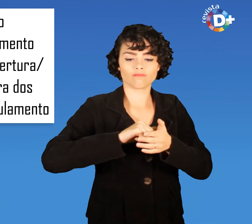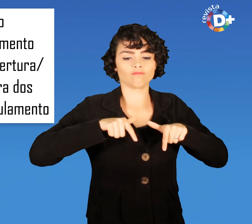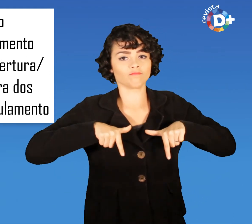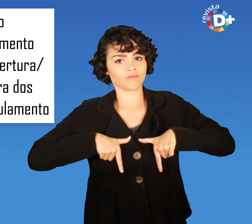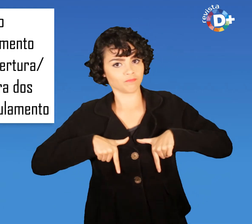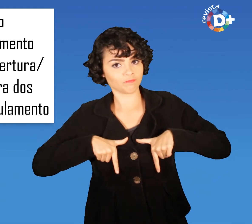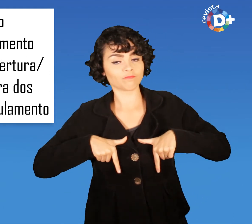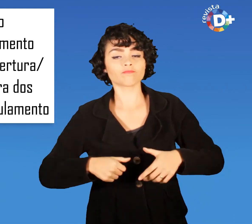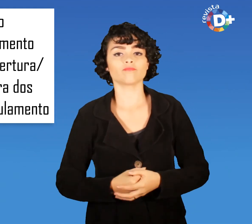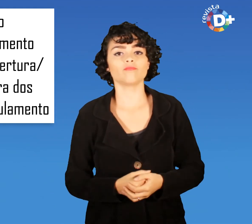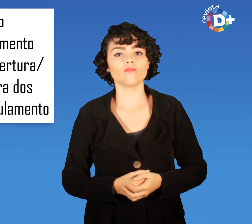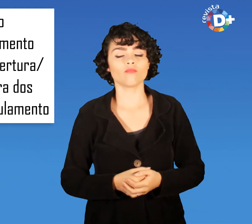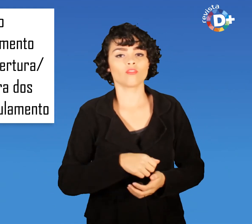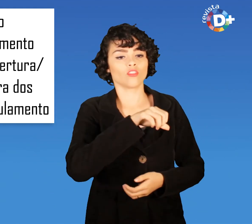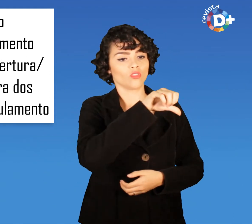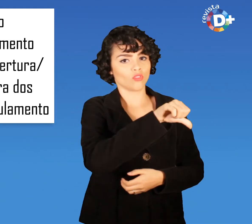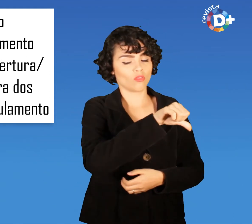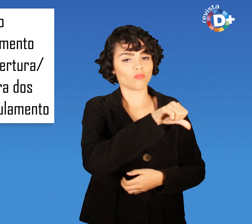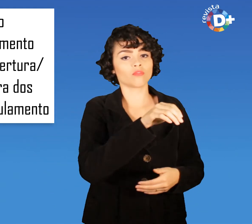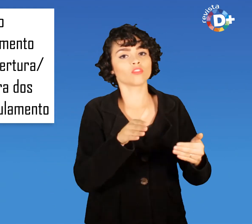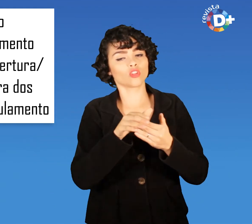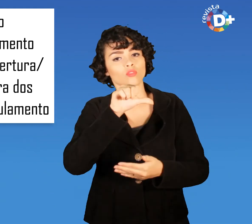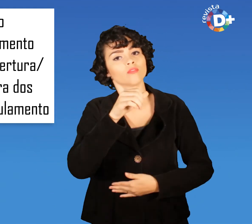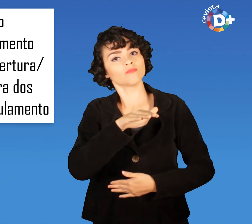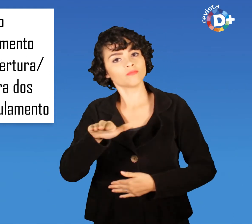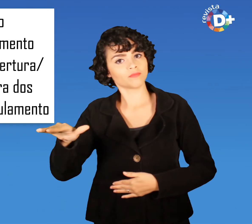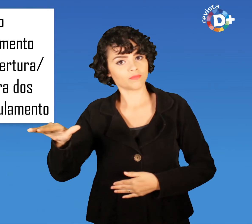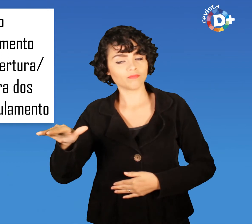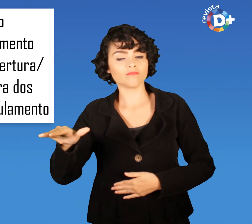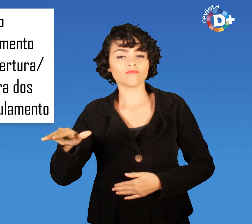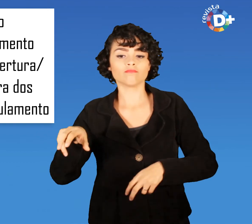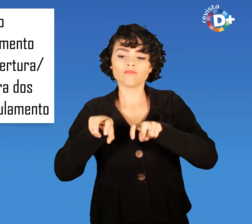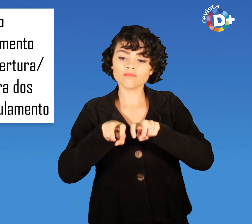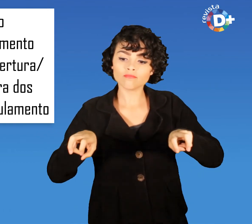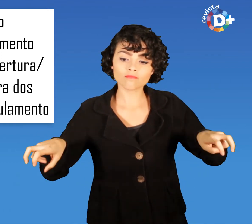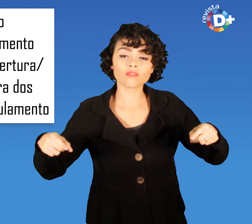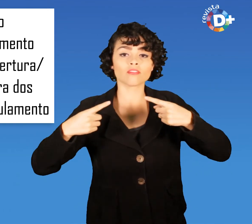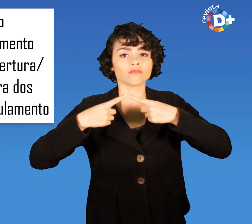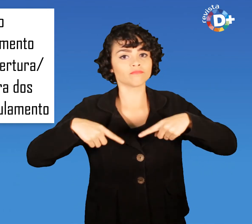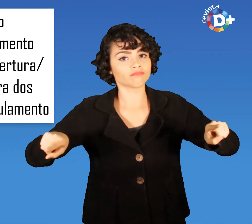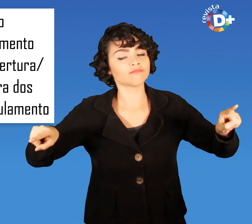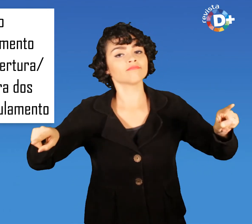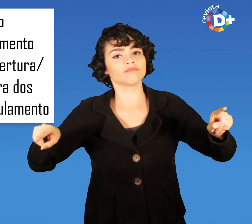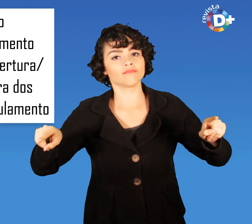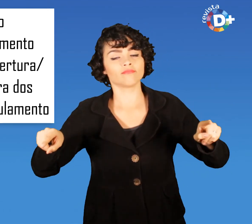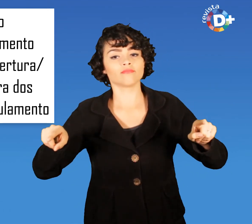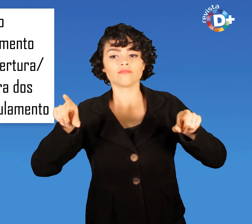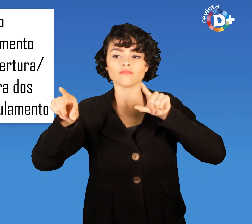Das nove às nove e meia da manhã Mesa de abertura Eleição da mesa